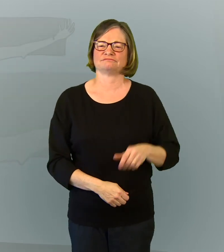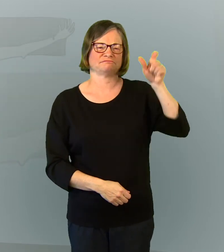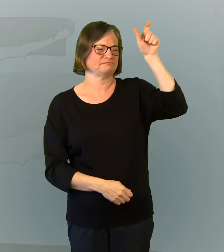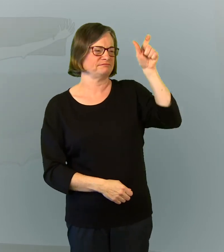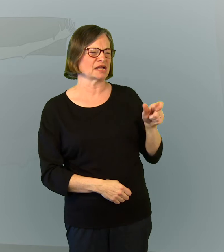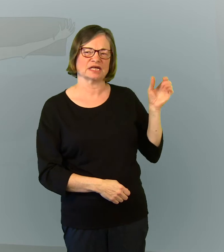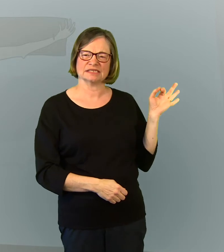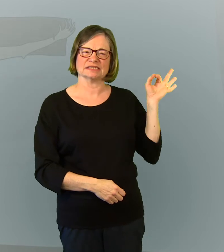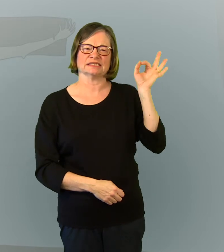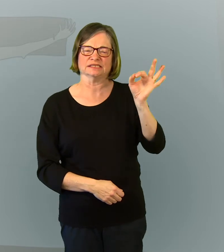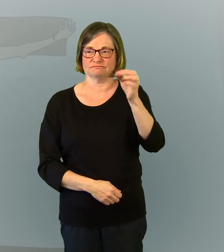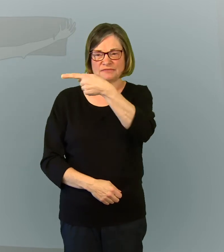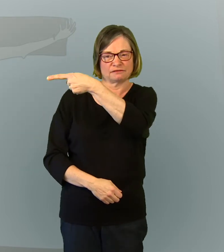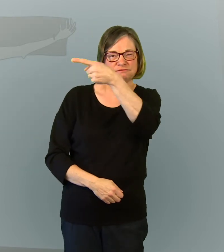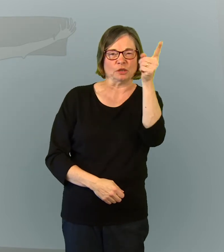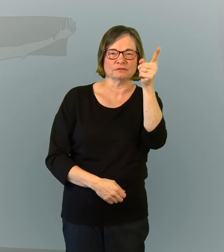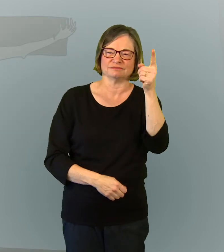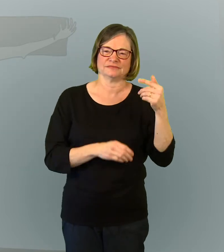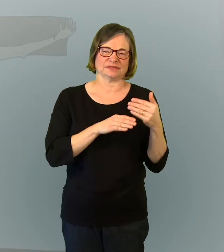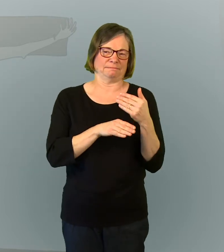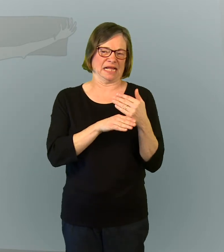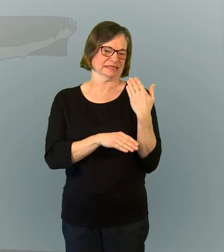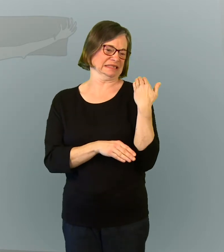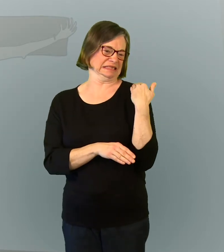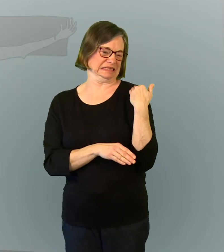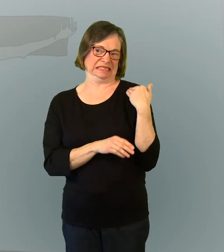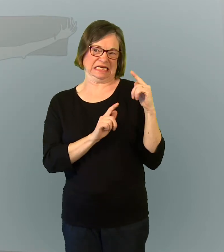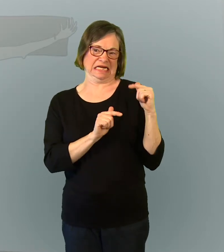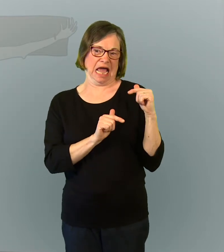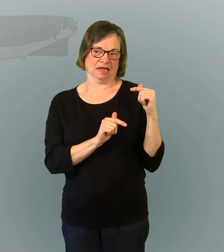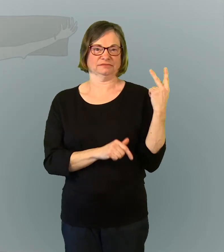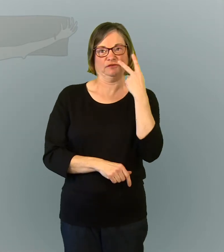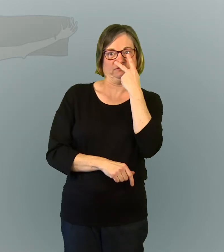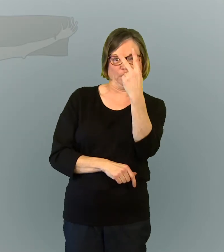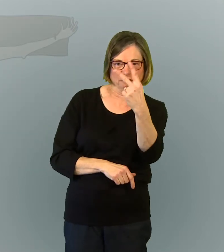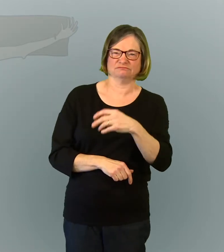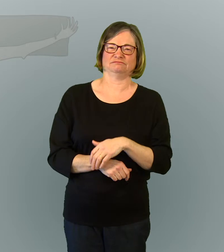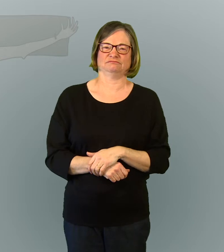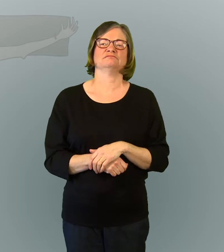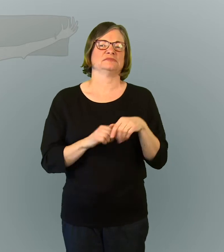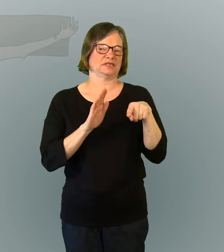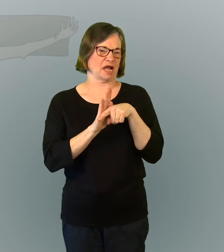Celui qui vous dit cela a été témoin de ce qui s'est passé et son témoignage est vrai.